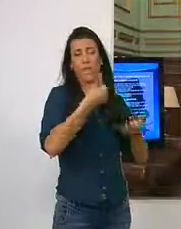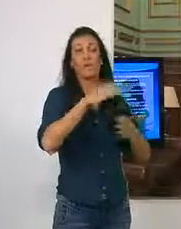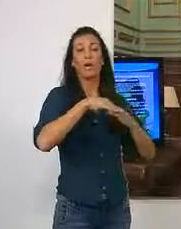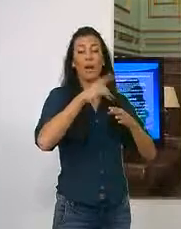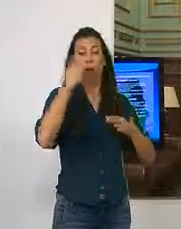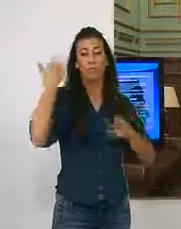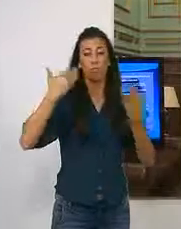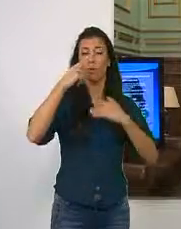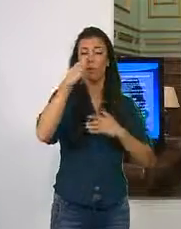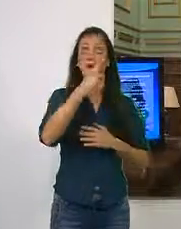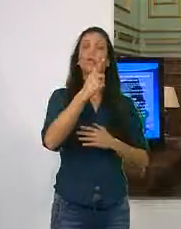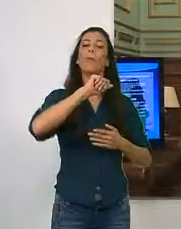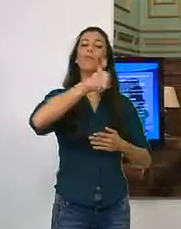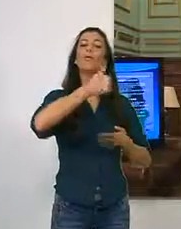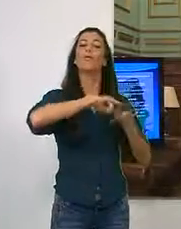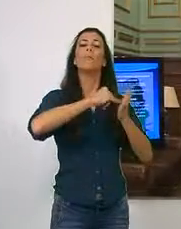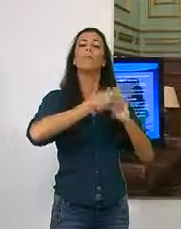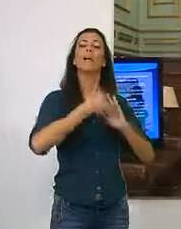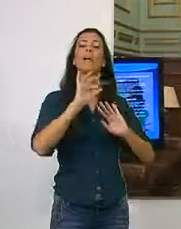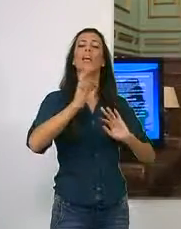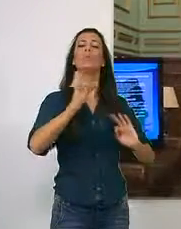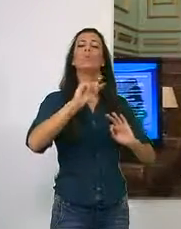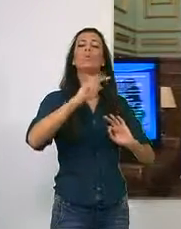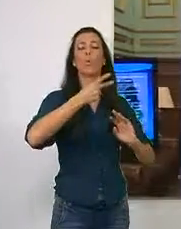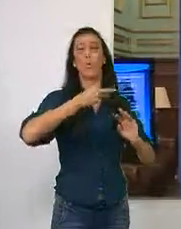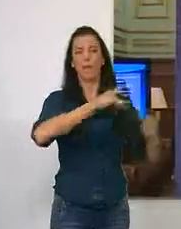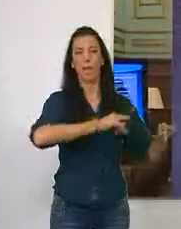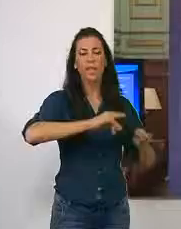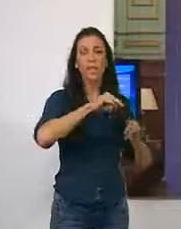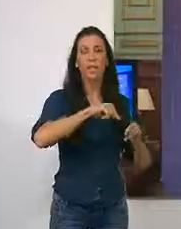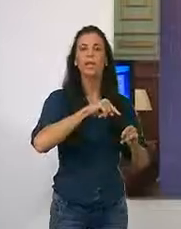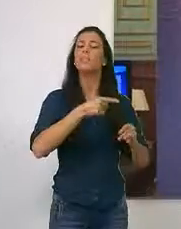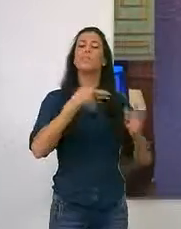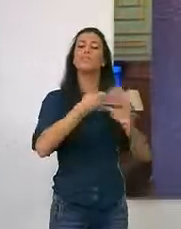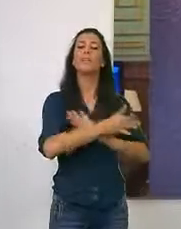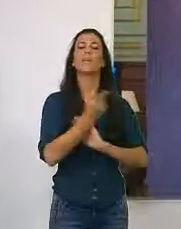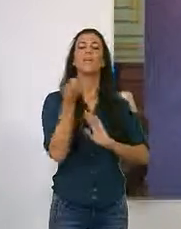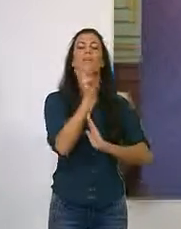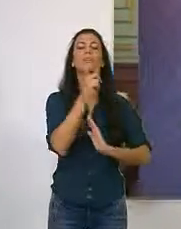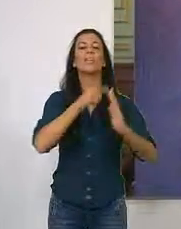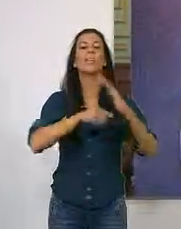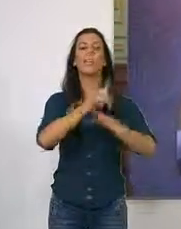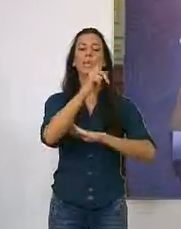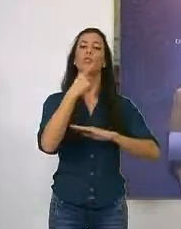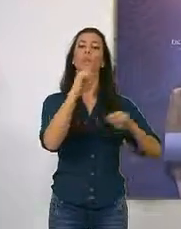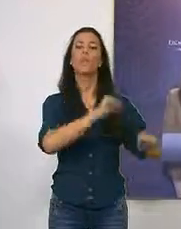porque hace un año se aprobó el plan subregional para la costa de Granada que fija el crecimiento